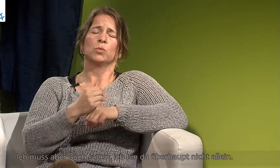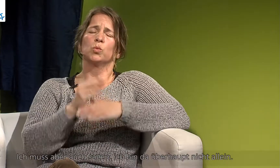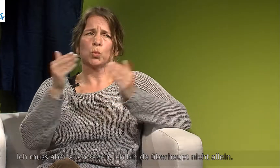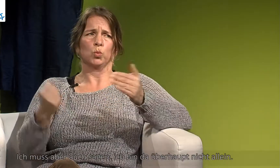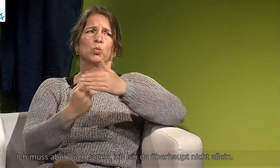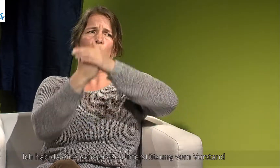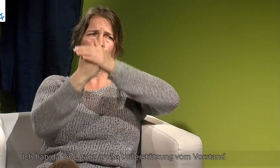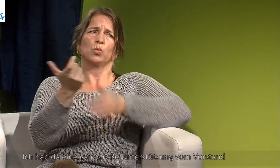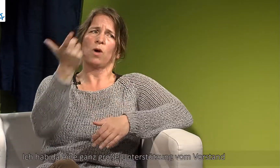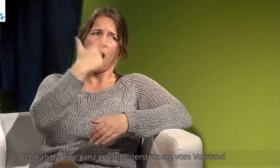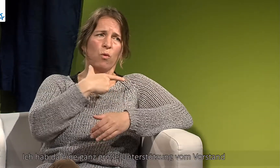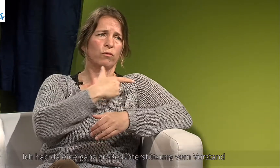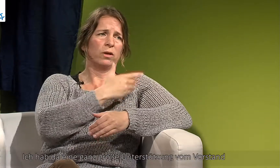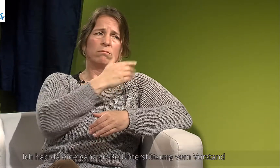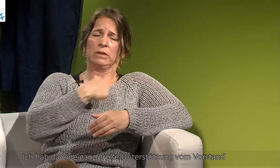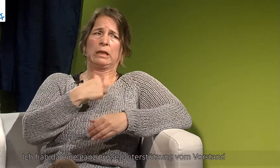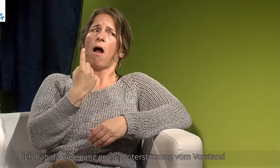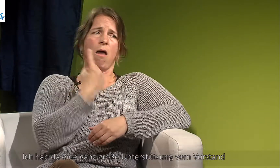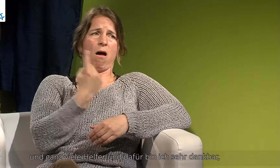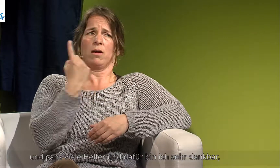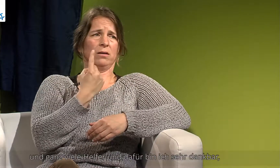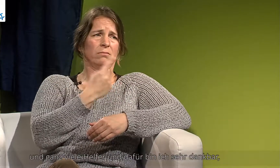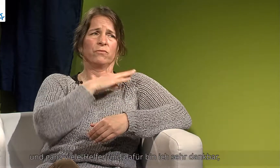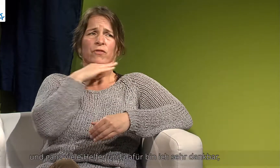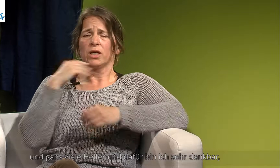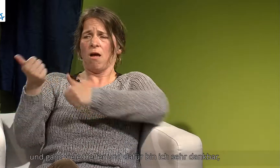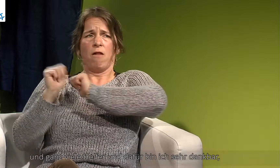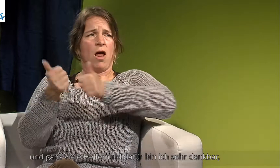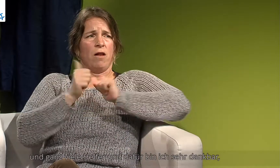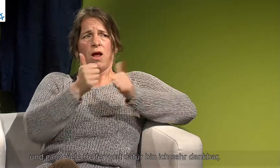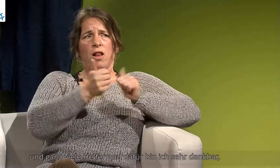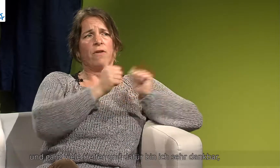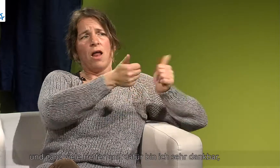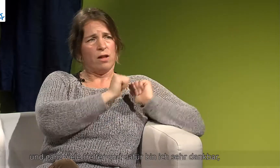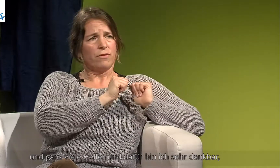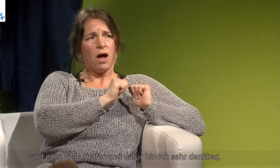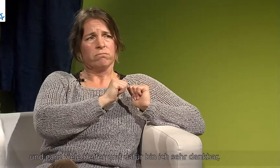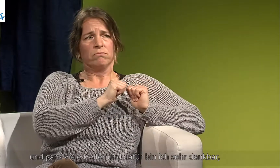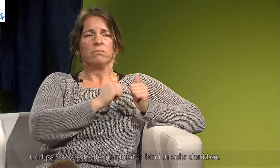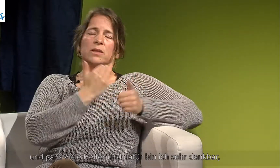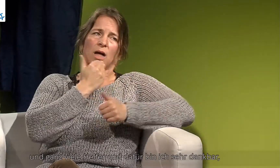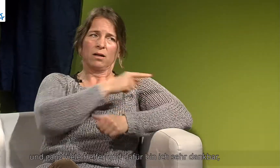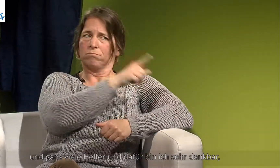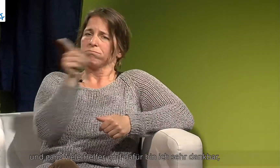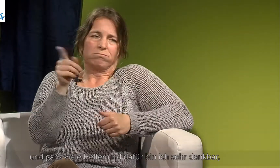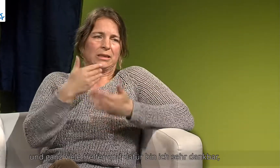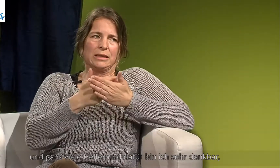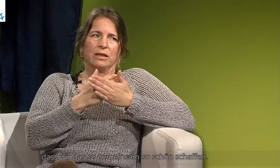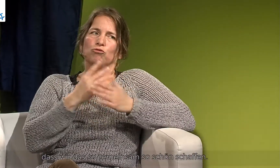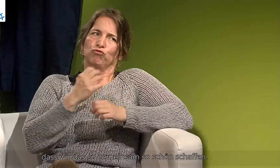nicht allein. Ich habe da eine ganz große Unterstützung vom Vorstand und ganz viele Helfer. Und dafür bin ich sehr dankbar, dass wir